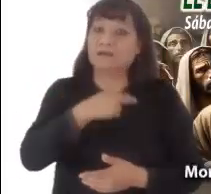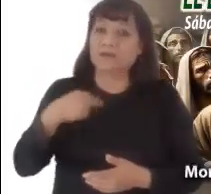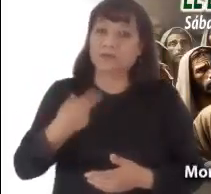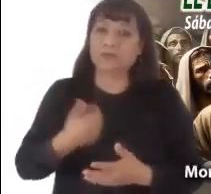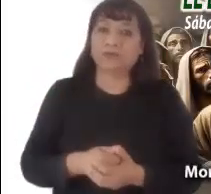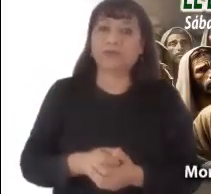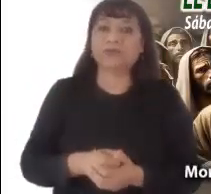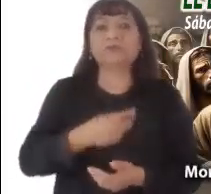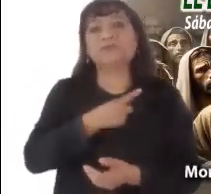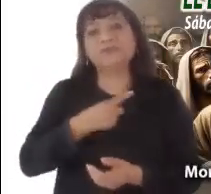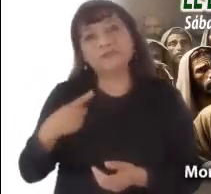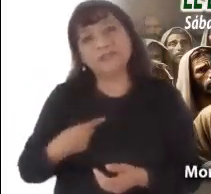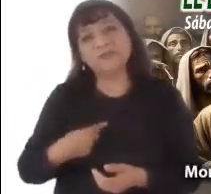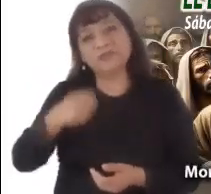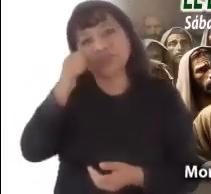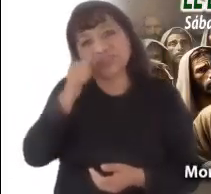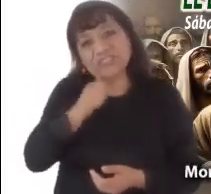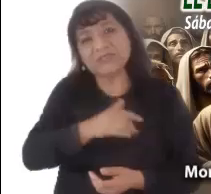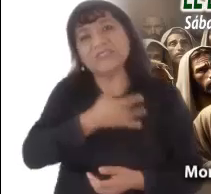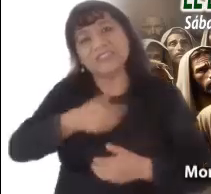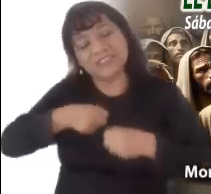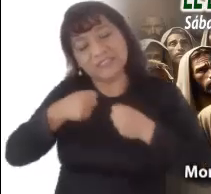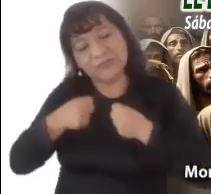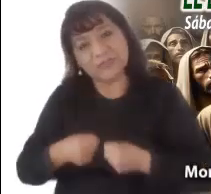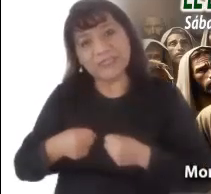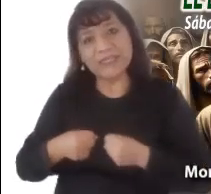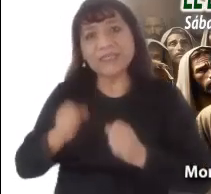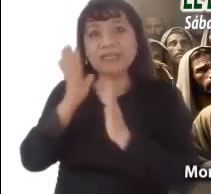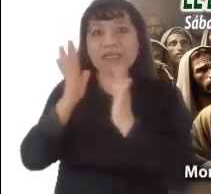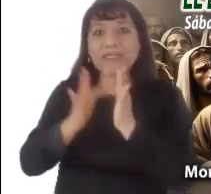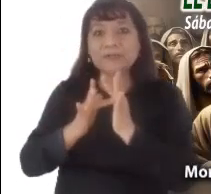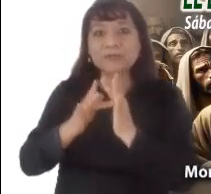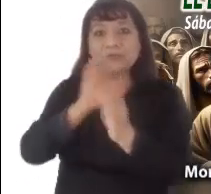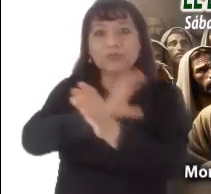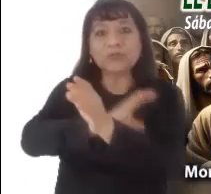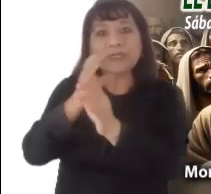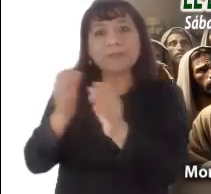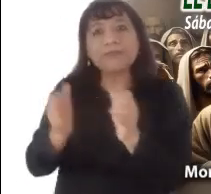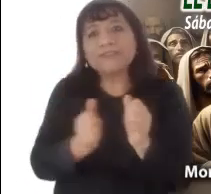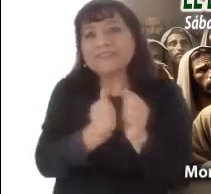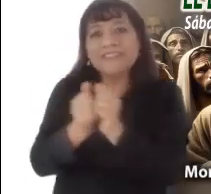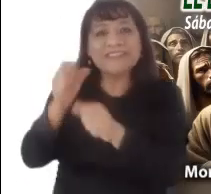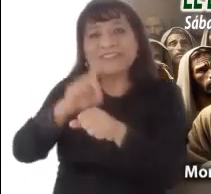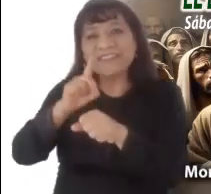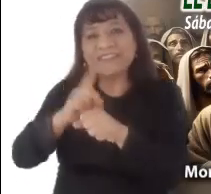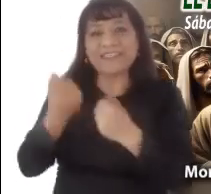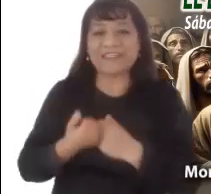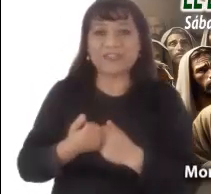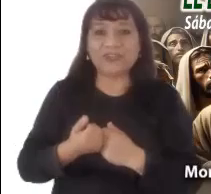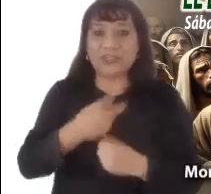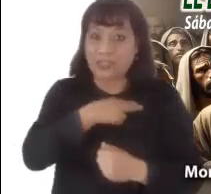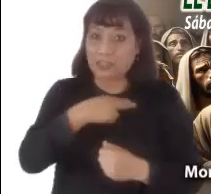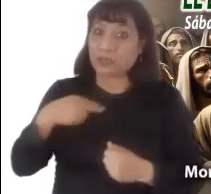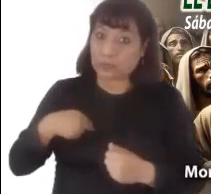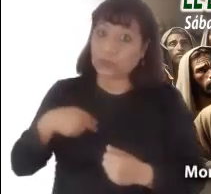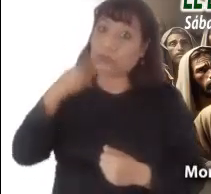nosotros debemos estar seguros de su presencia, sentir su compañía, y